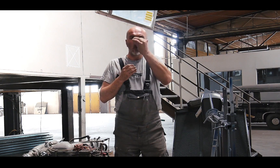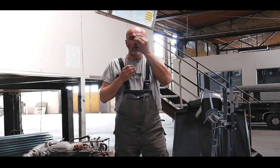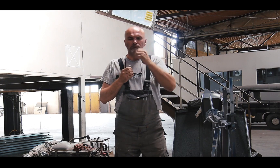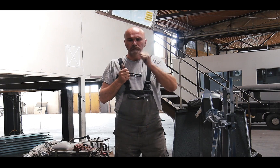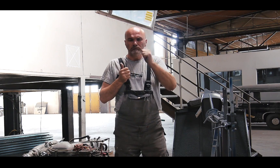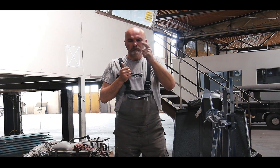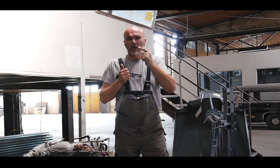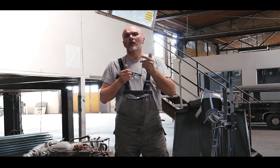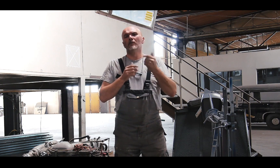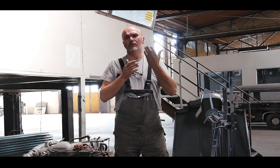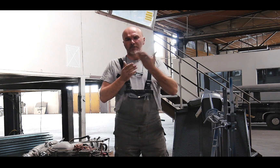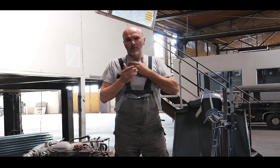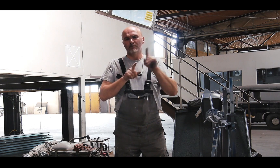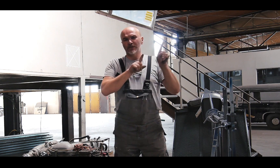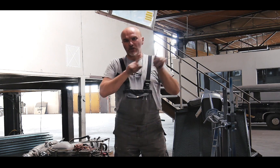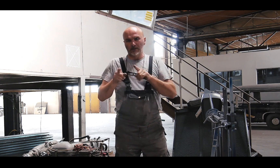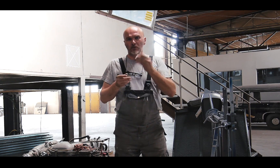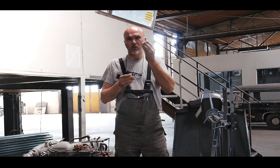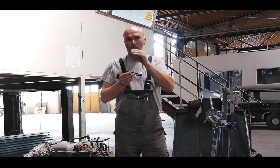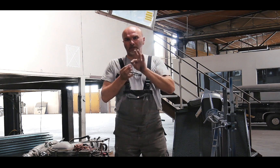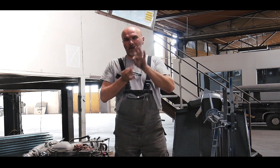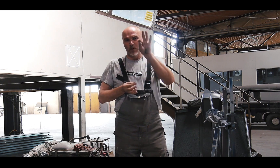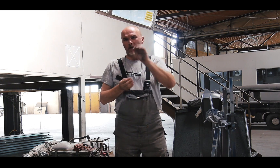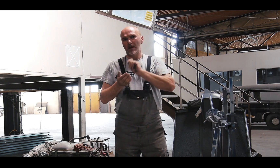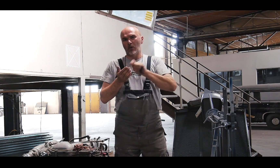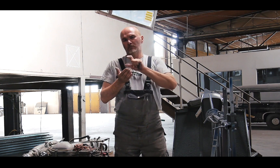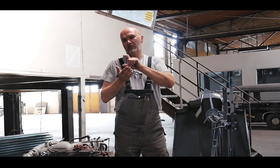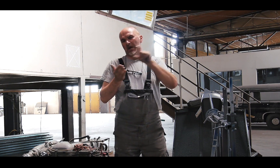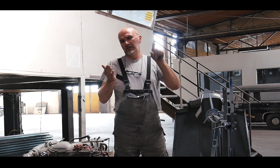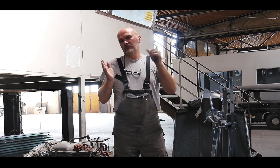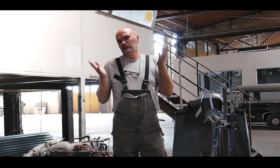Jahren Praxisarbeit habe ich mit einem Diplom als Karosseriebauspringler abgeschlossen.